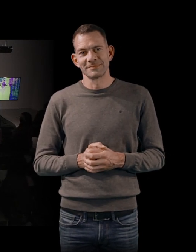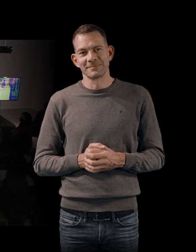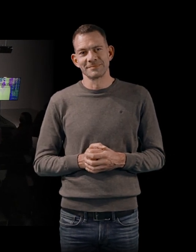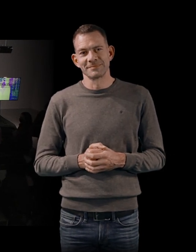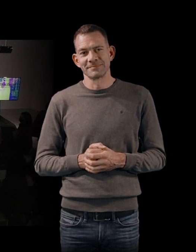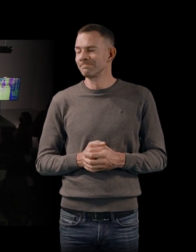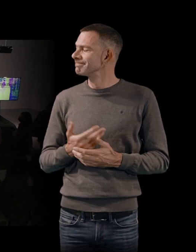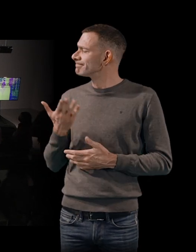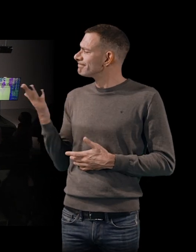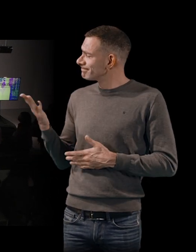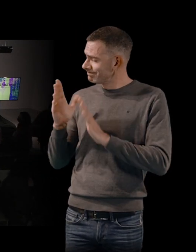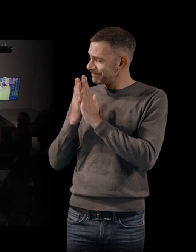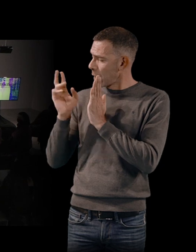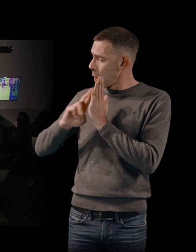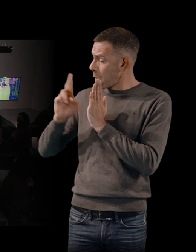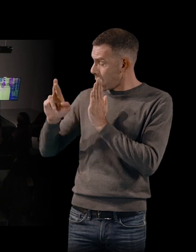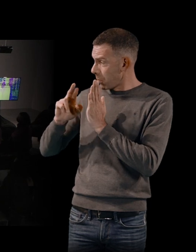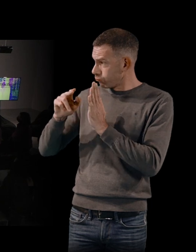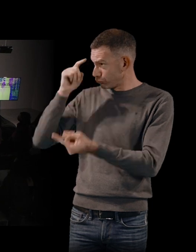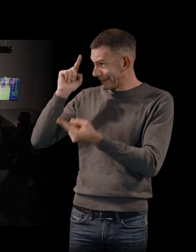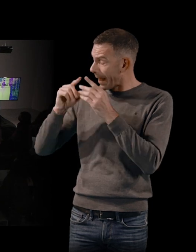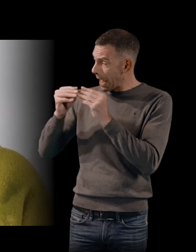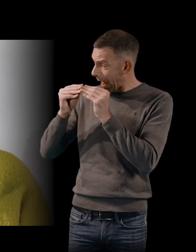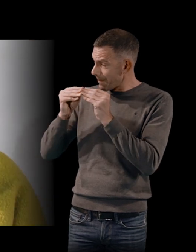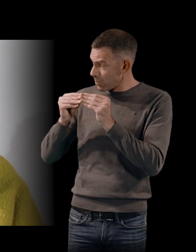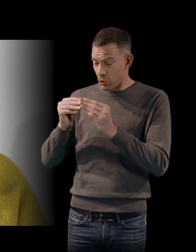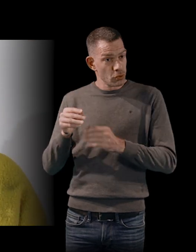Est-ce que votre roman est un roman d'amour ? Oui, aussi, on en a parlé.